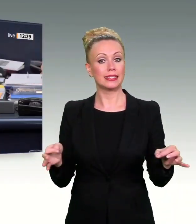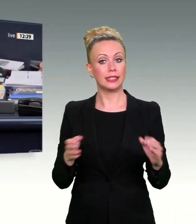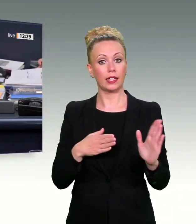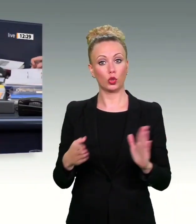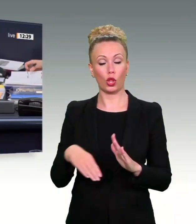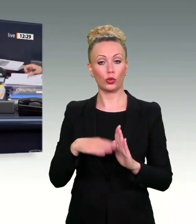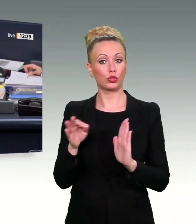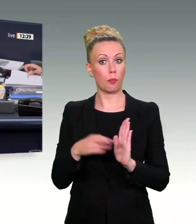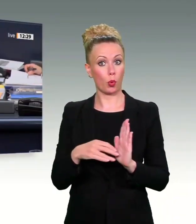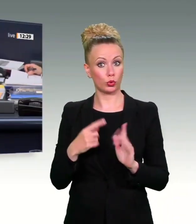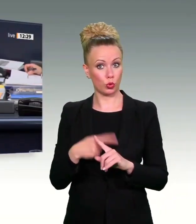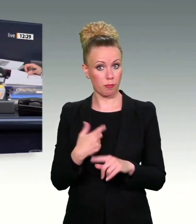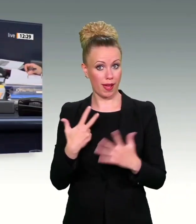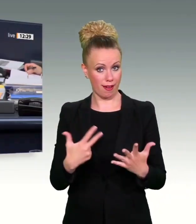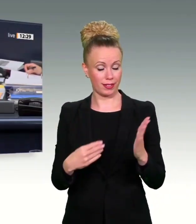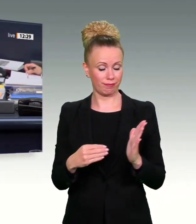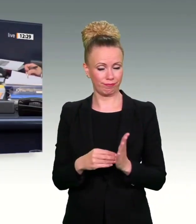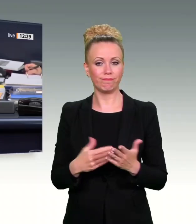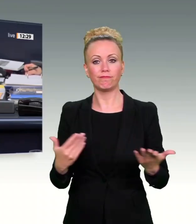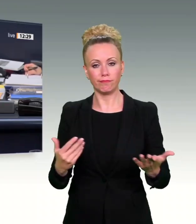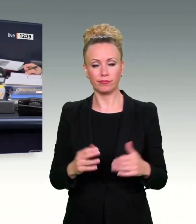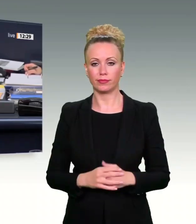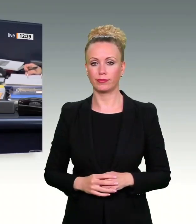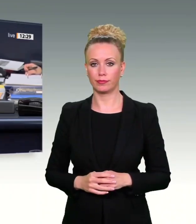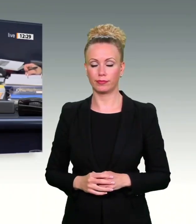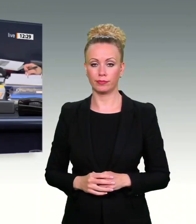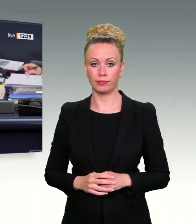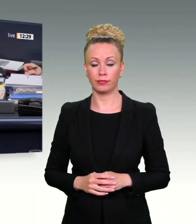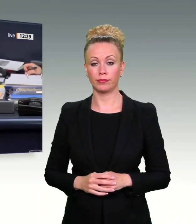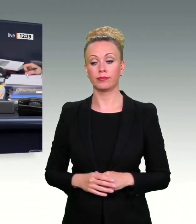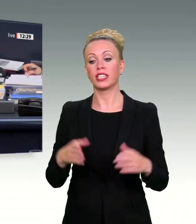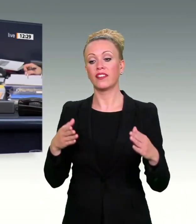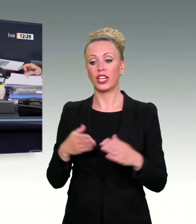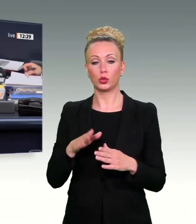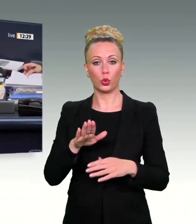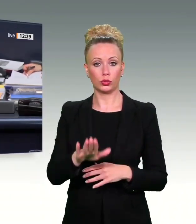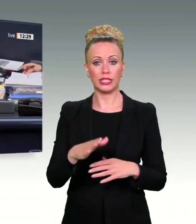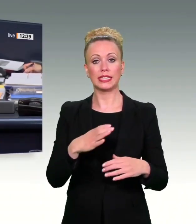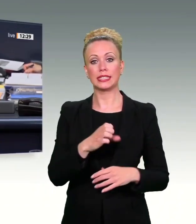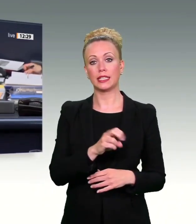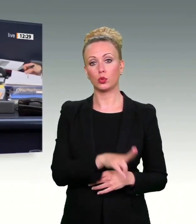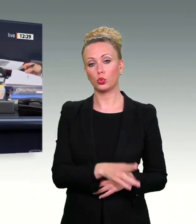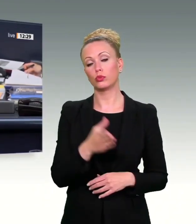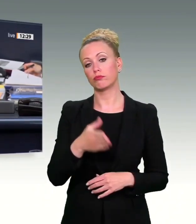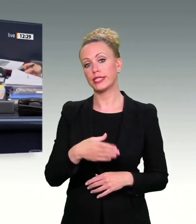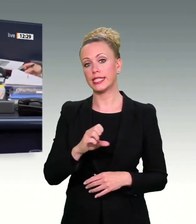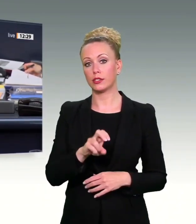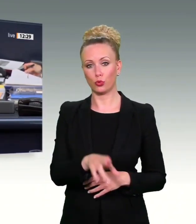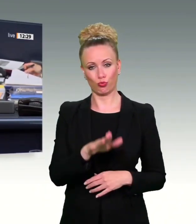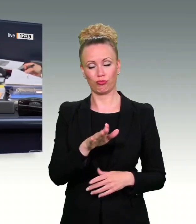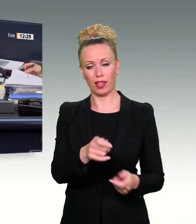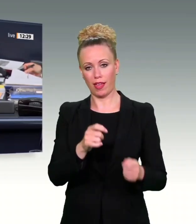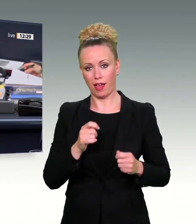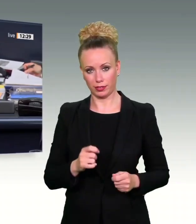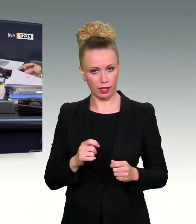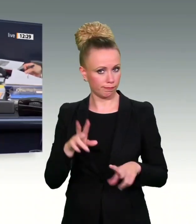Das ist die Beratung des Antrags der Fraktion der CDU-CSU mit dem